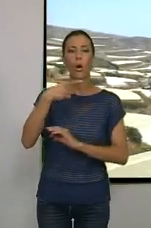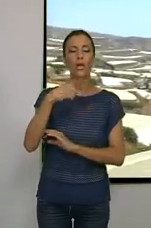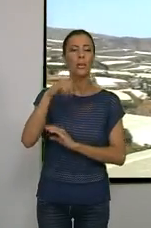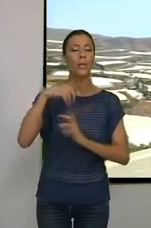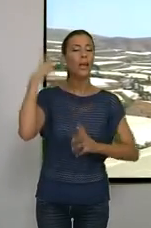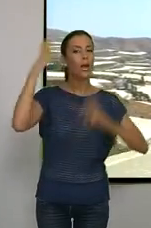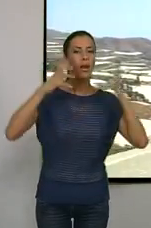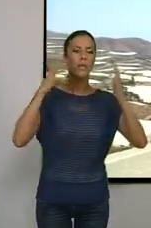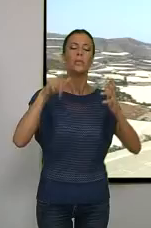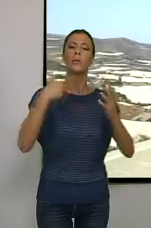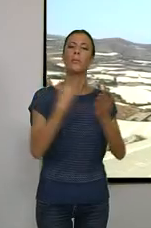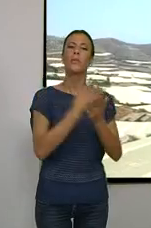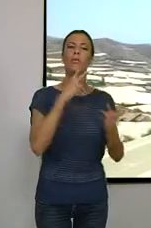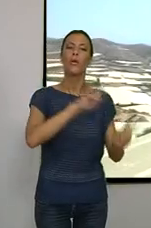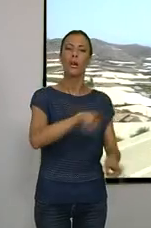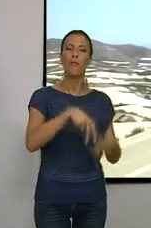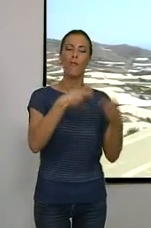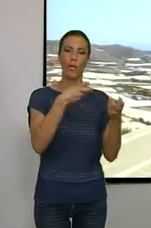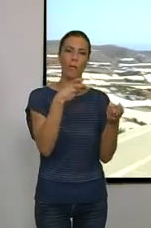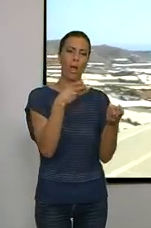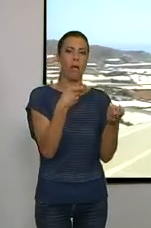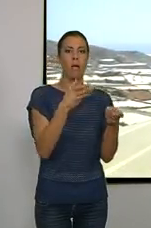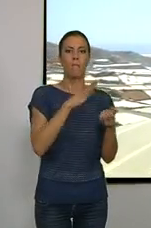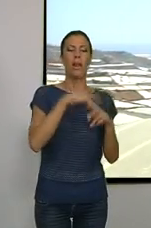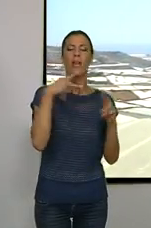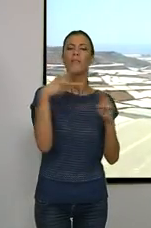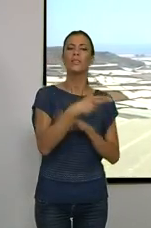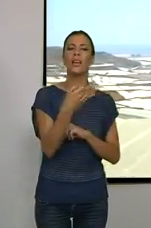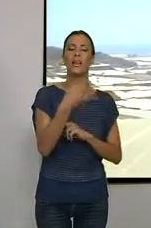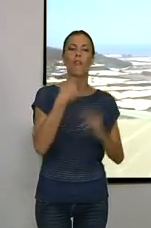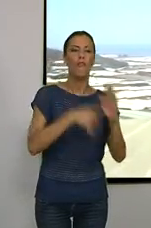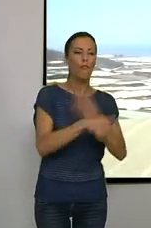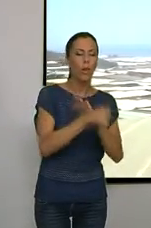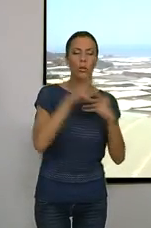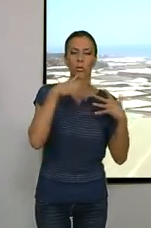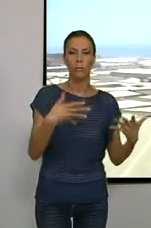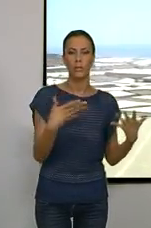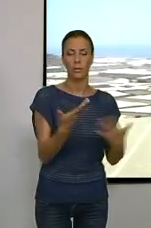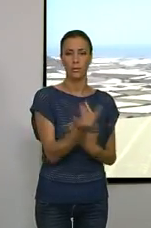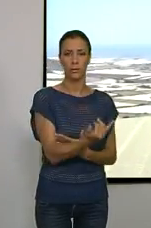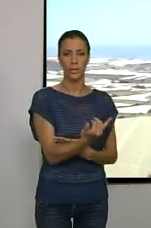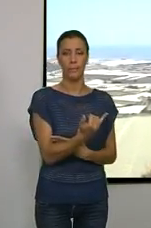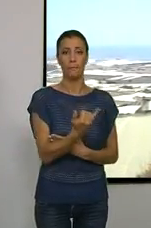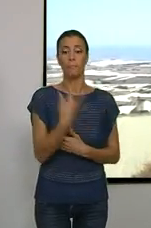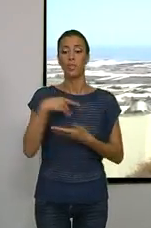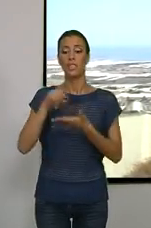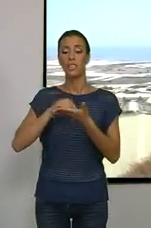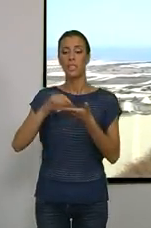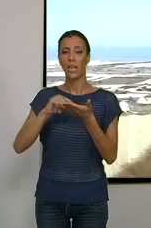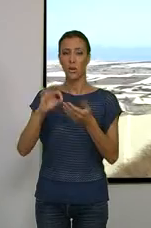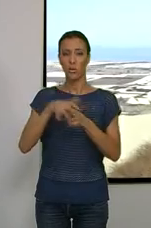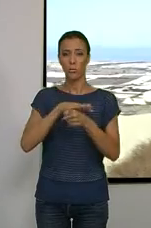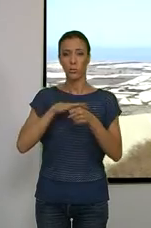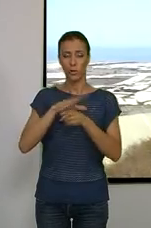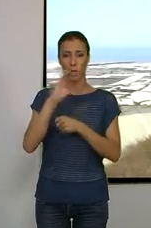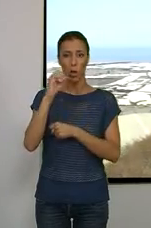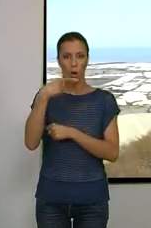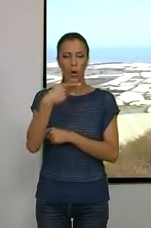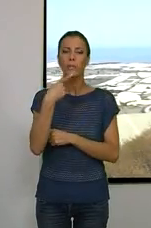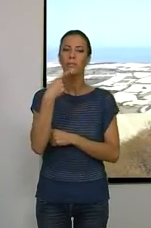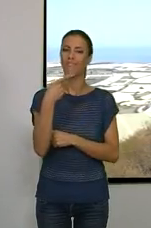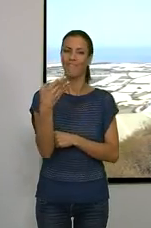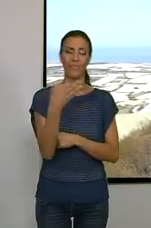también pidió reformas arancelarias que eviten los fraudes actuales. El secretario provincial de COAG